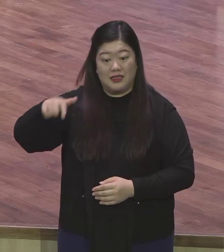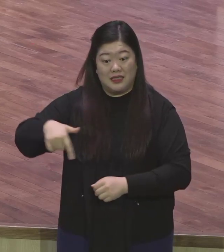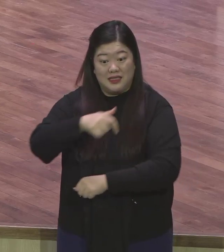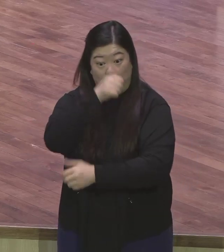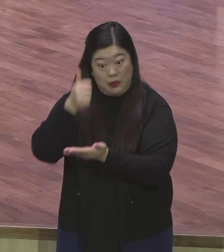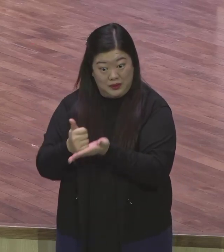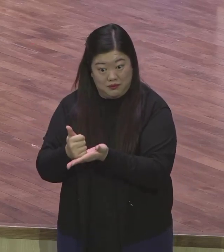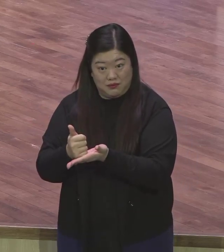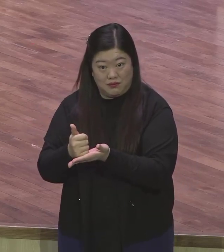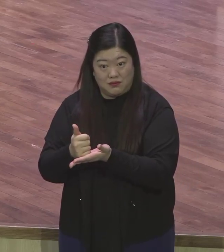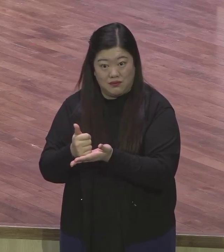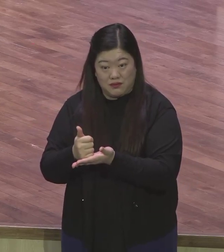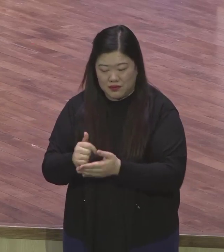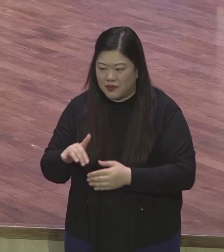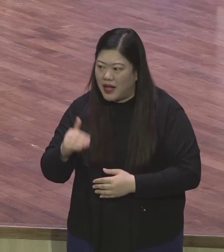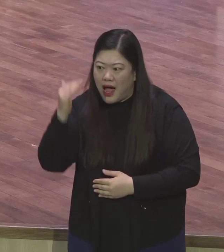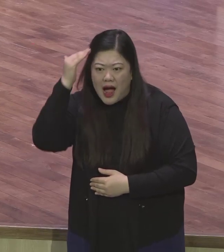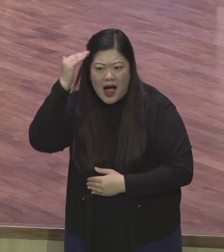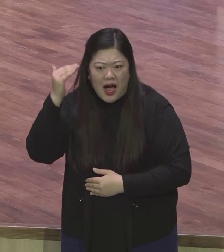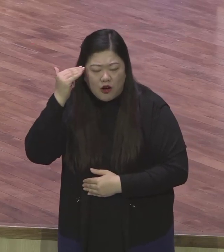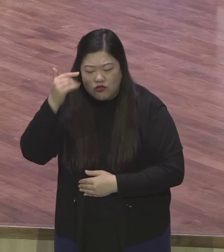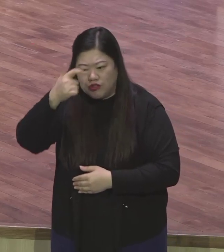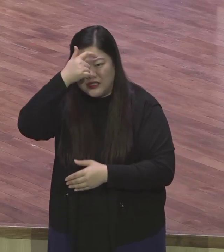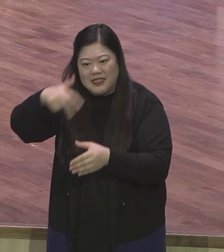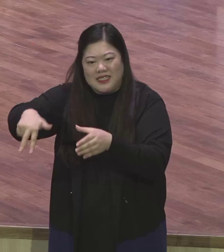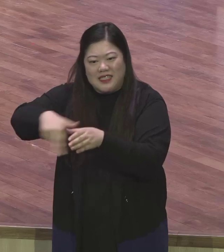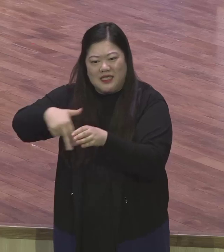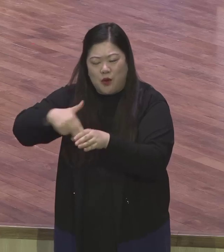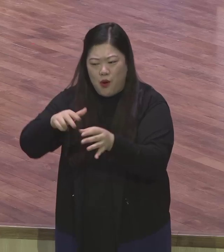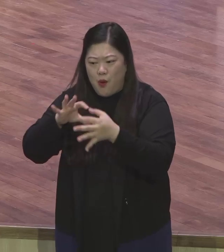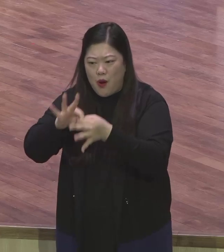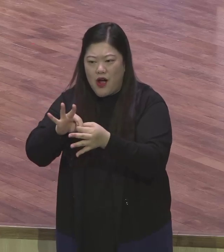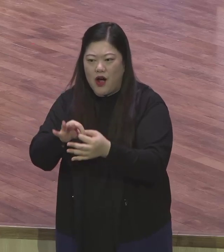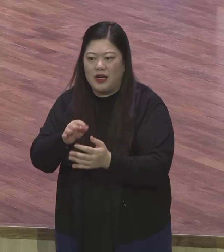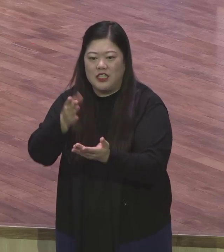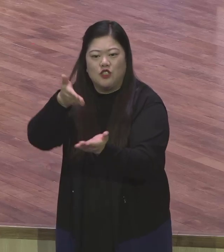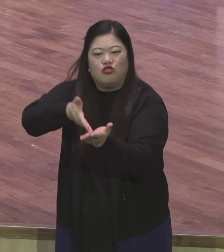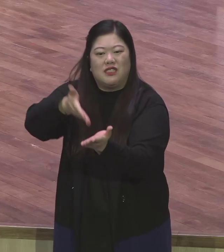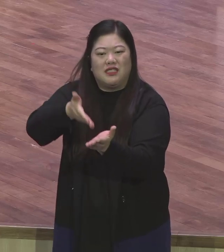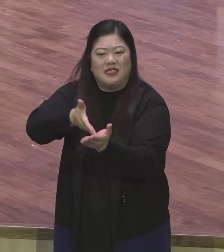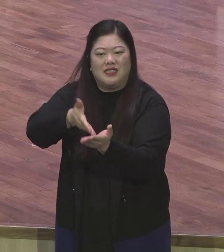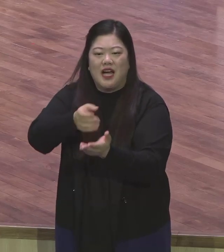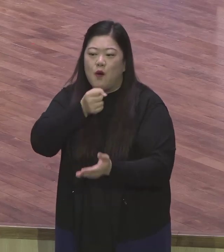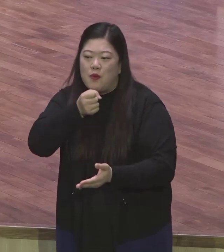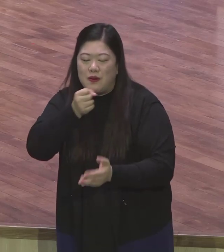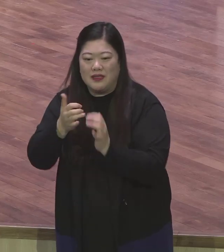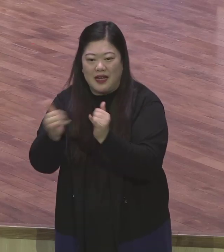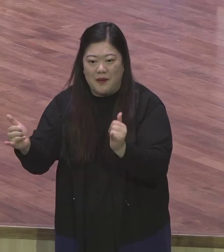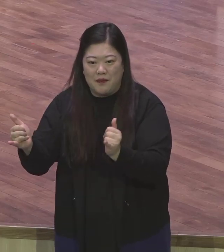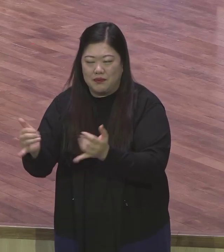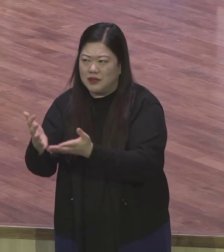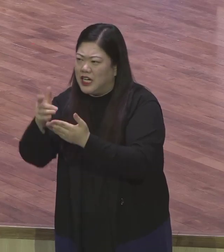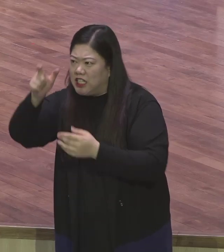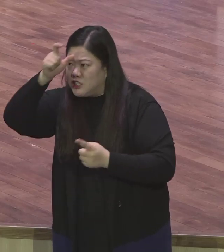기자들 우리나라의 기독교 기자들 다 데리고 저 소아시아 저 터키 쪽으로 가서 바울의